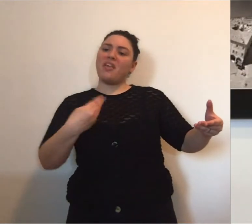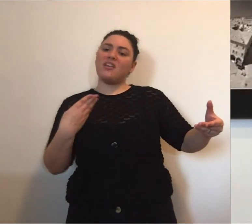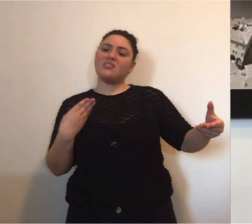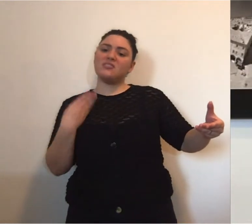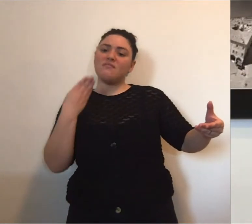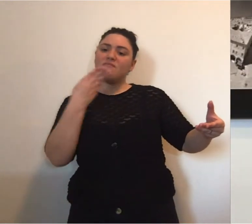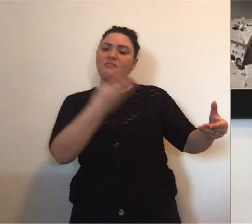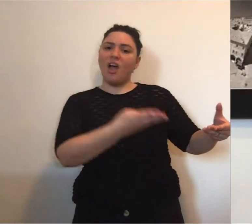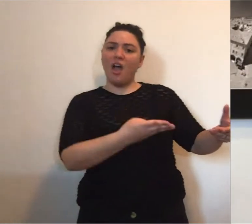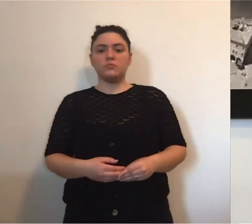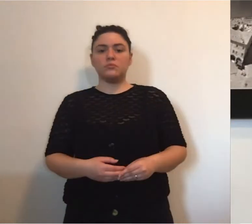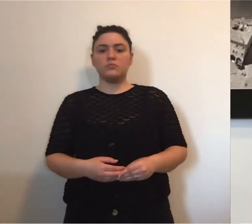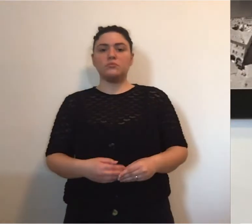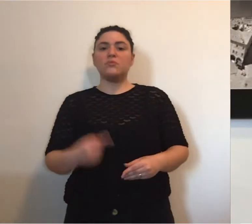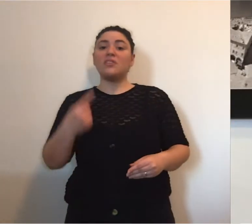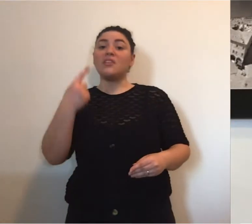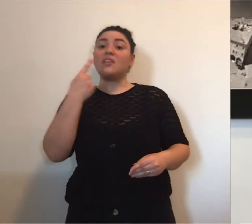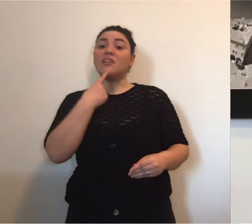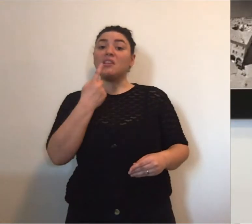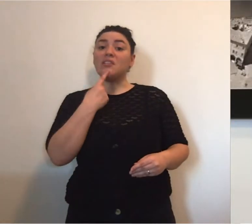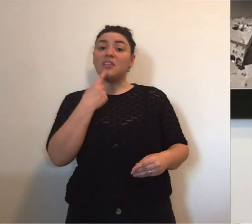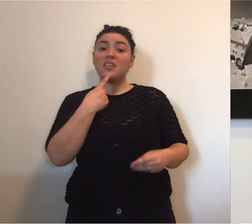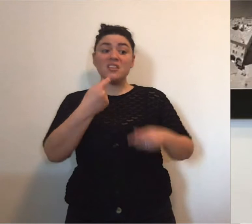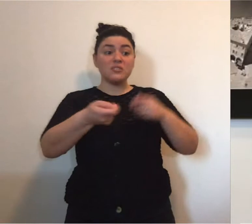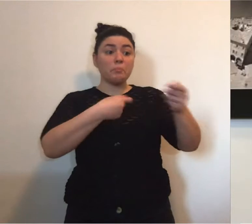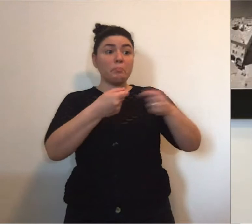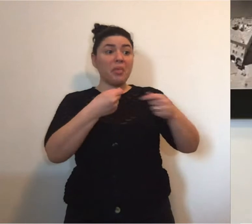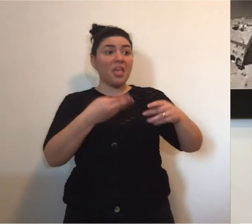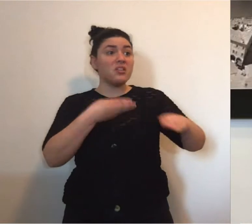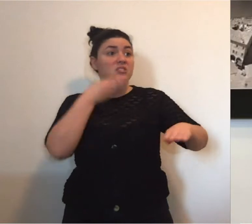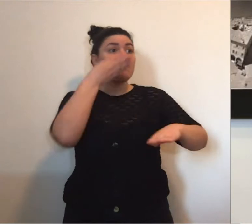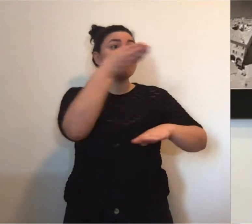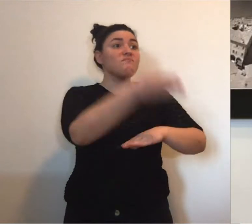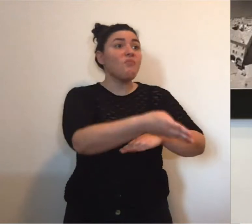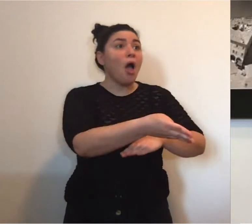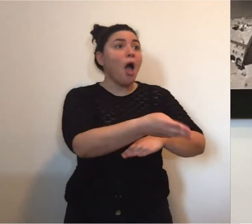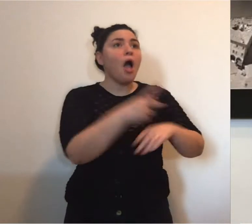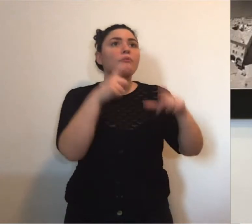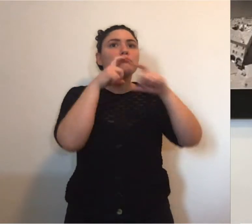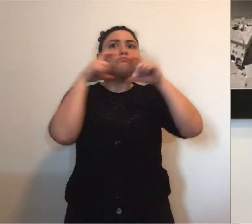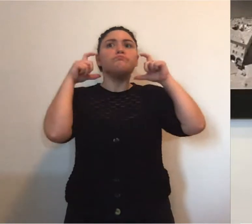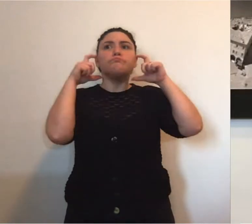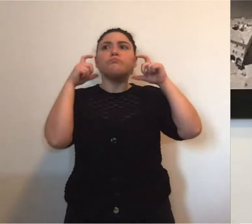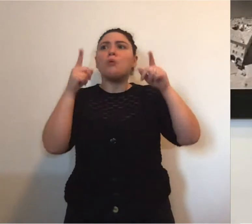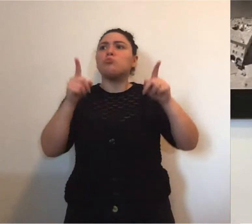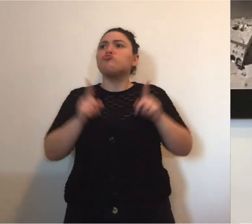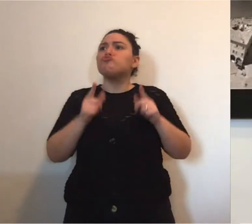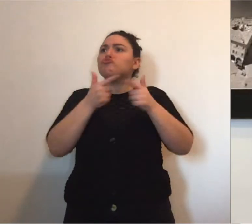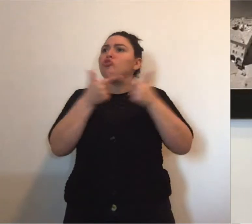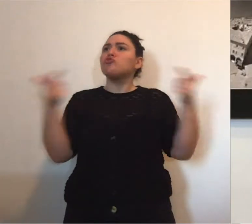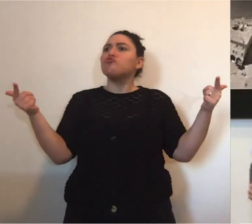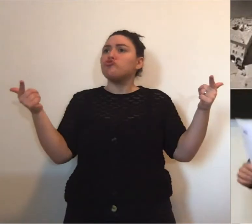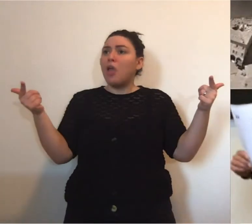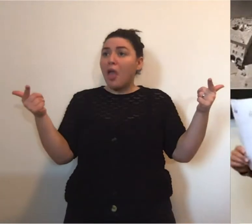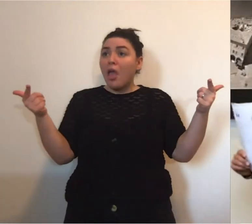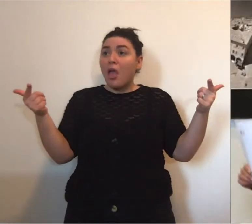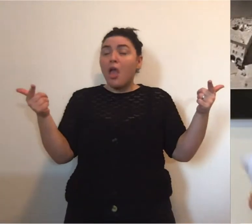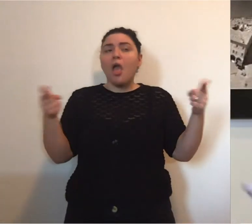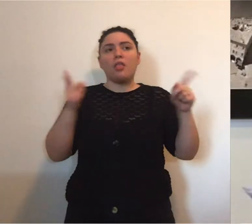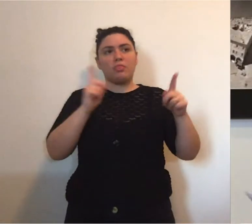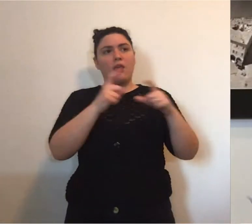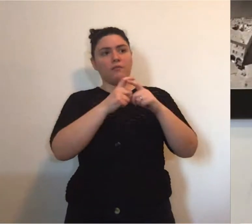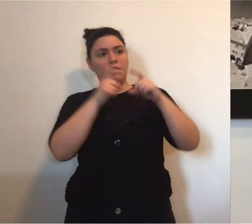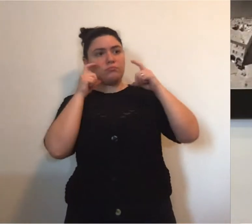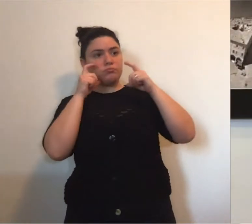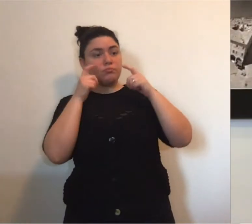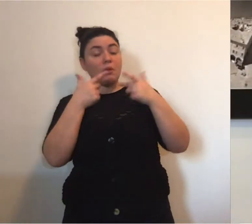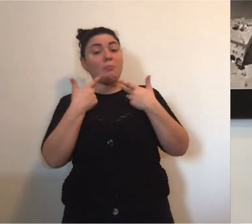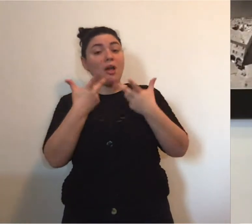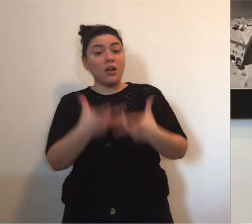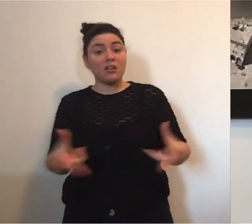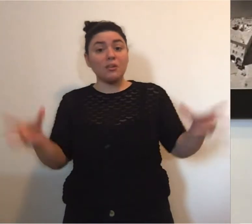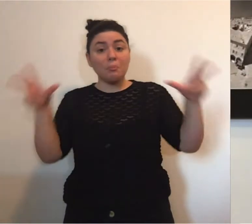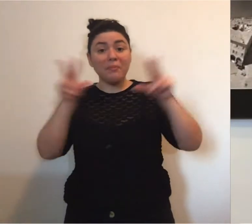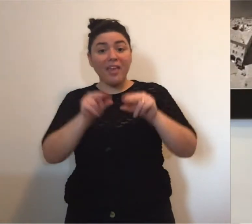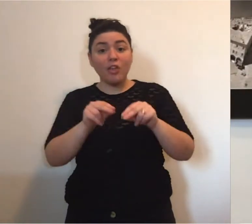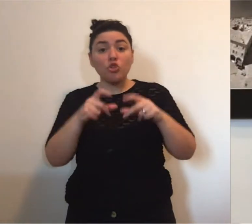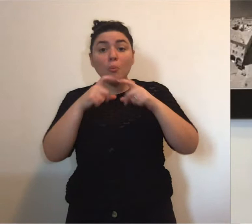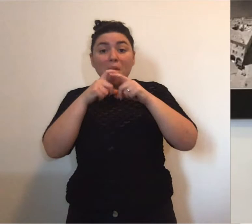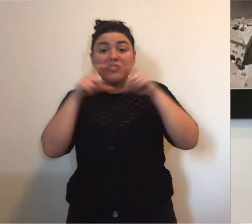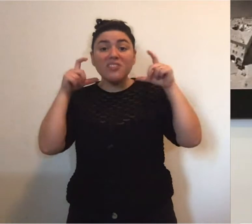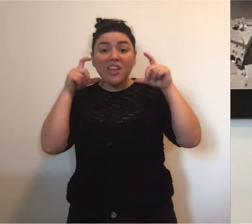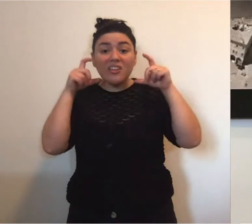fare la spesa e non si proteggono perché vi ricordo di nuovo la mascherina è monouso e deve